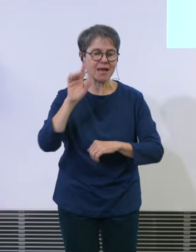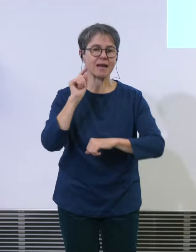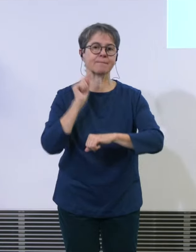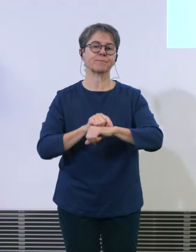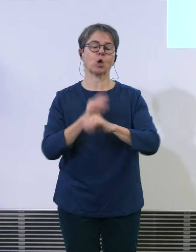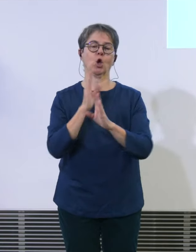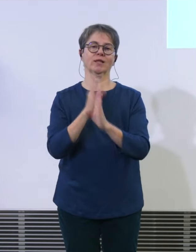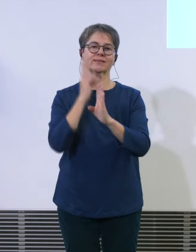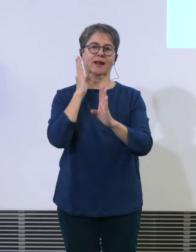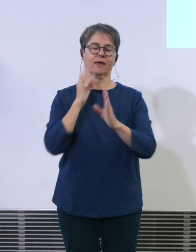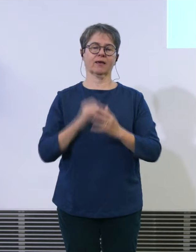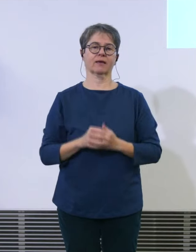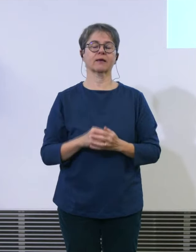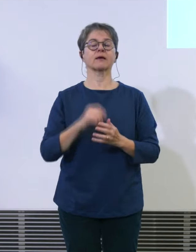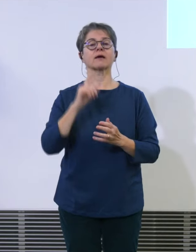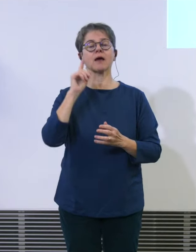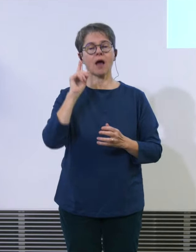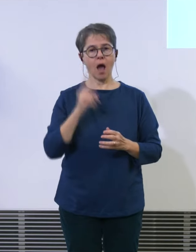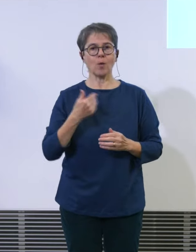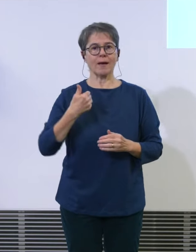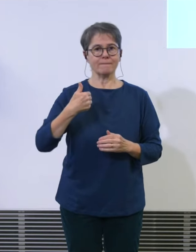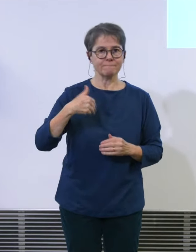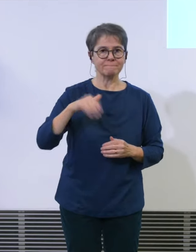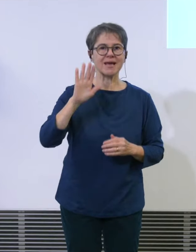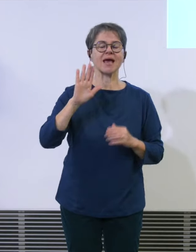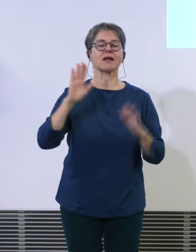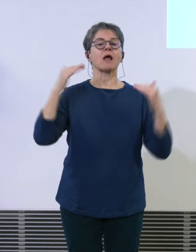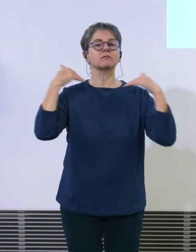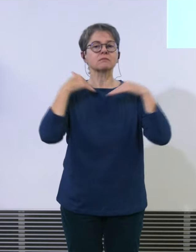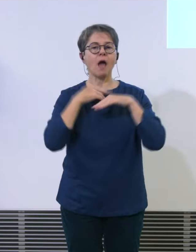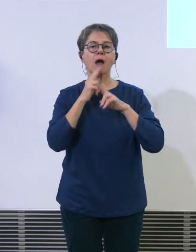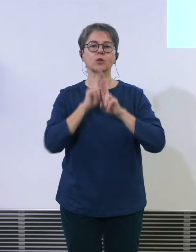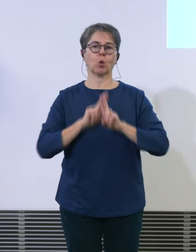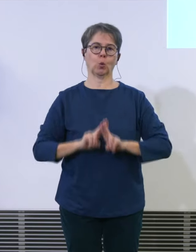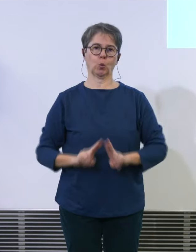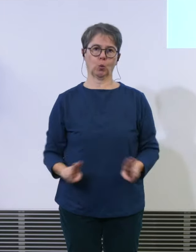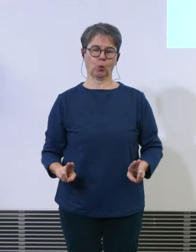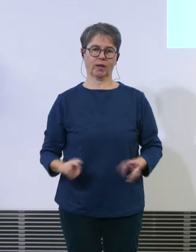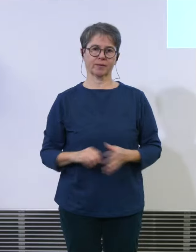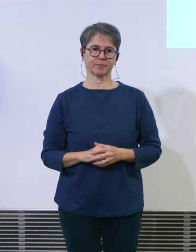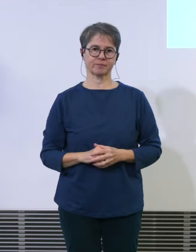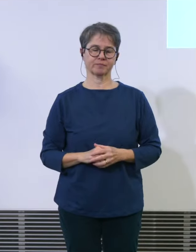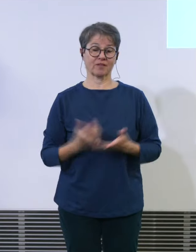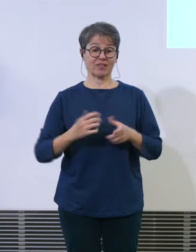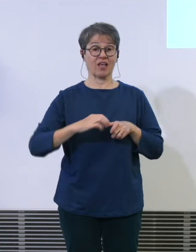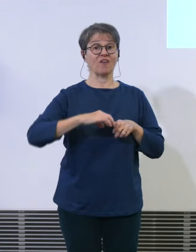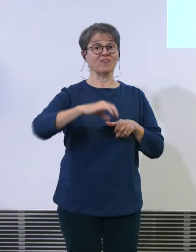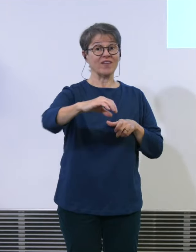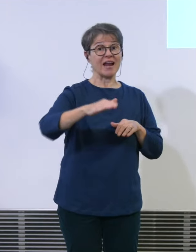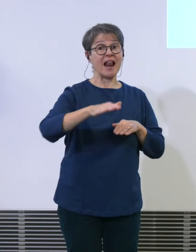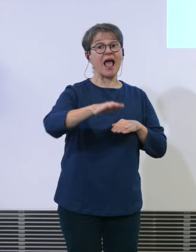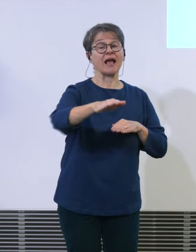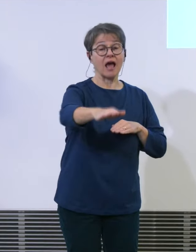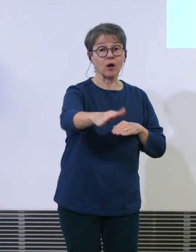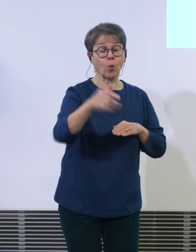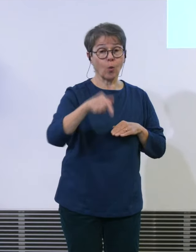damit natürlich auch zu mehr nachtruhe weil Pistenverlängerungen wirken sich vor allem am Tag aus und sollen ja dann die